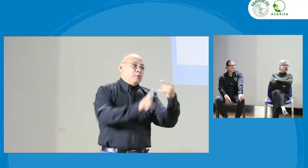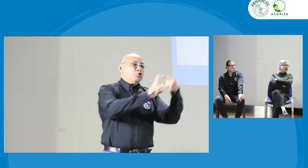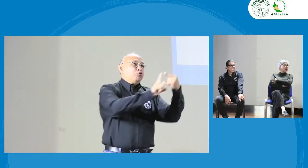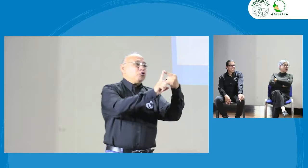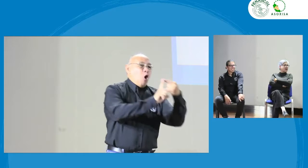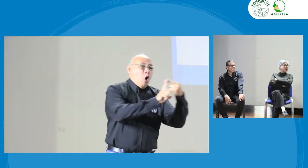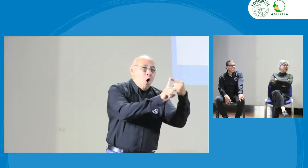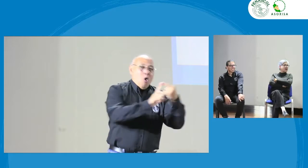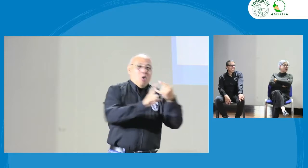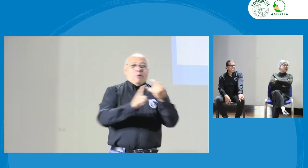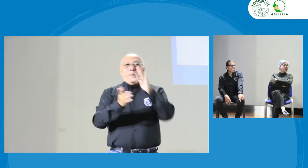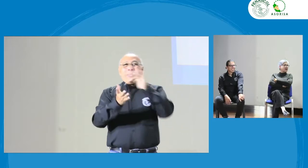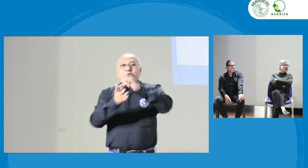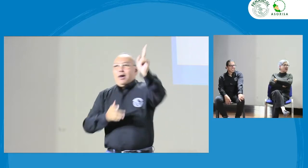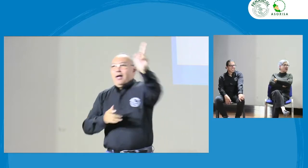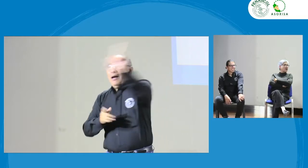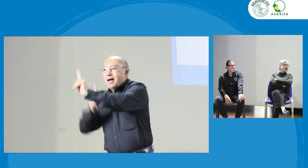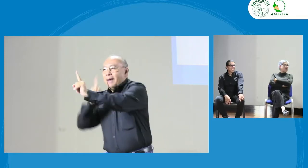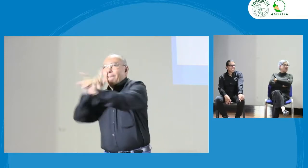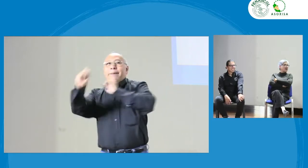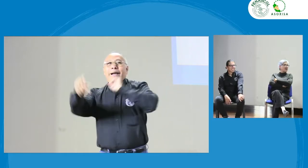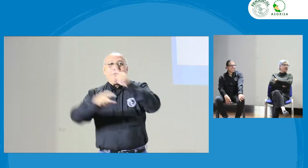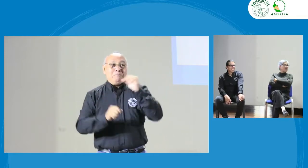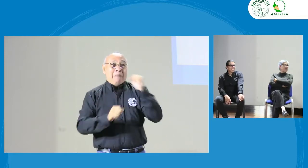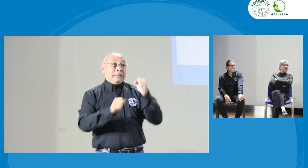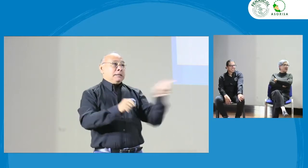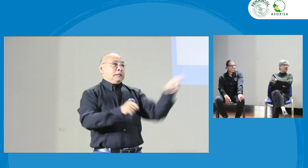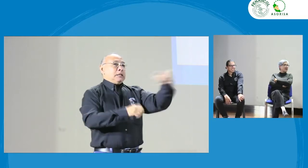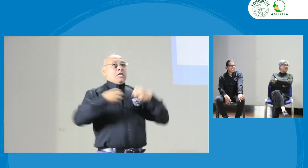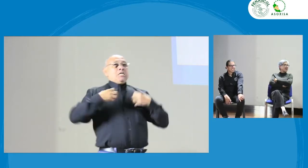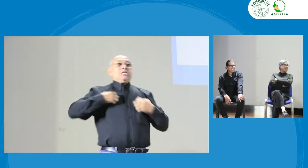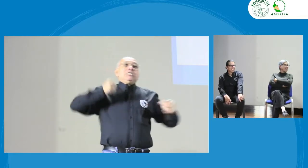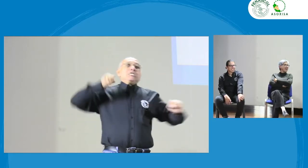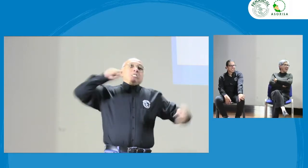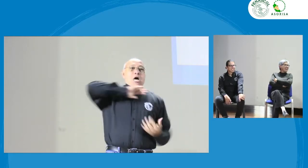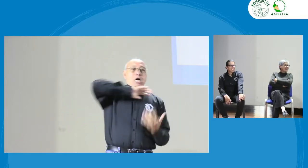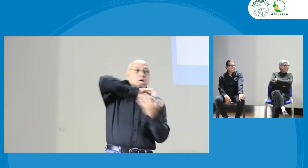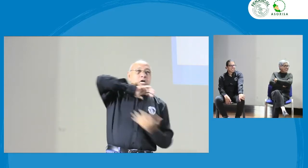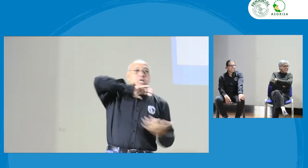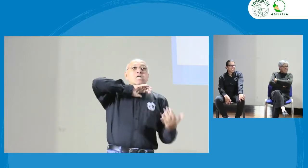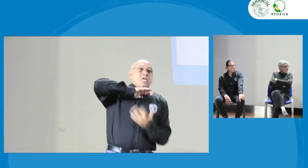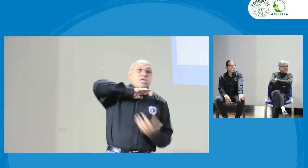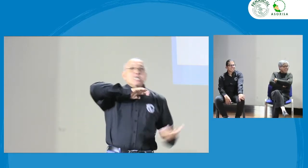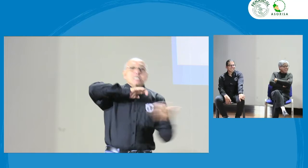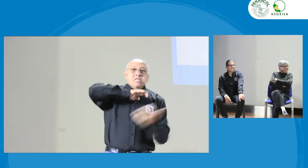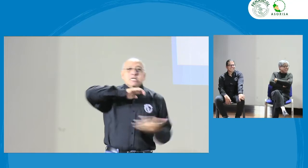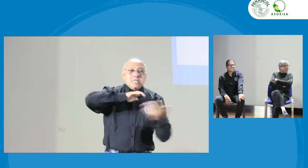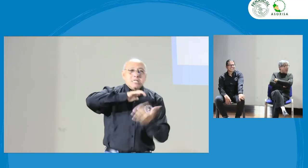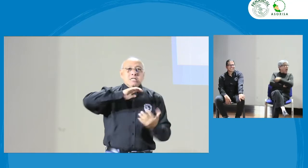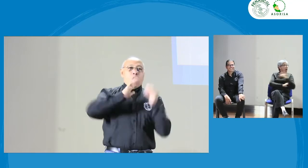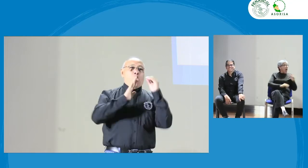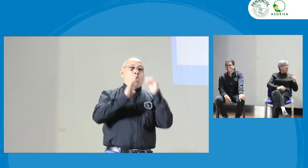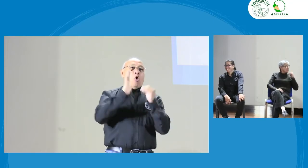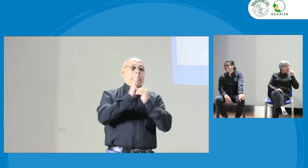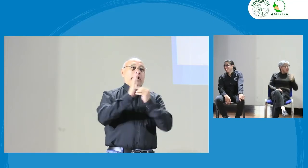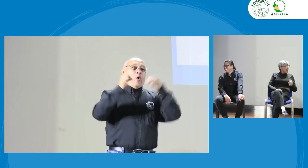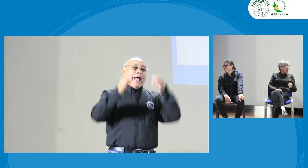de generar un espacio más dilatado donde tengamos participación de todos, tanto de manera virtual